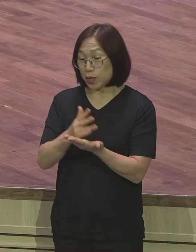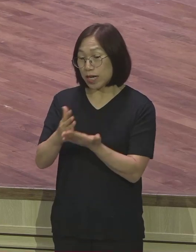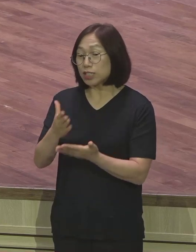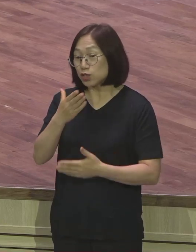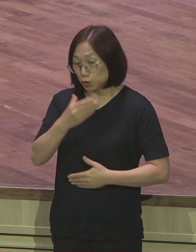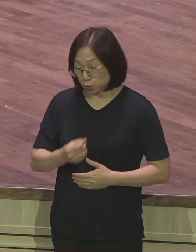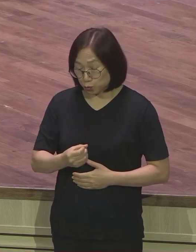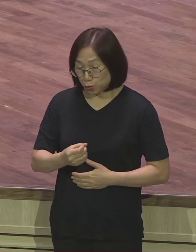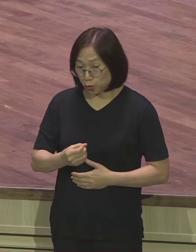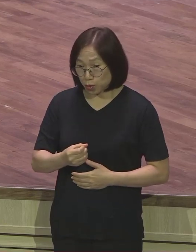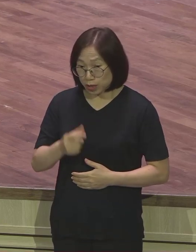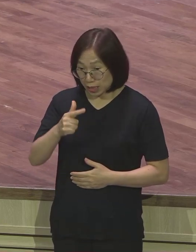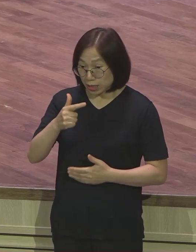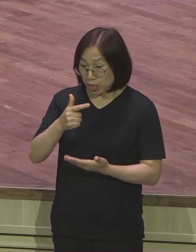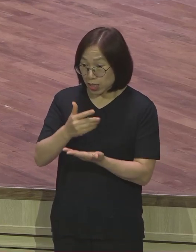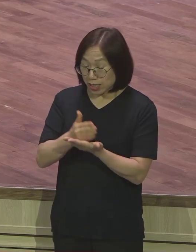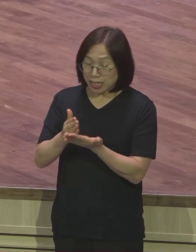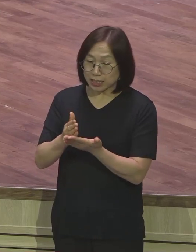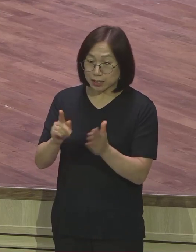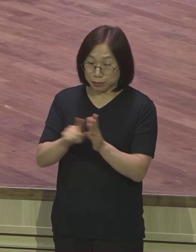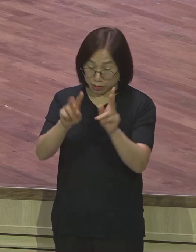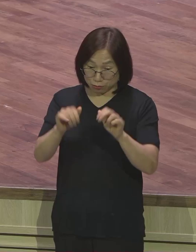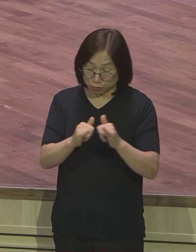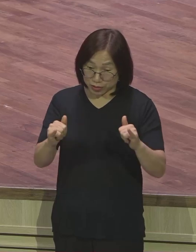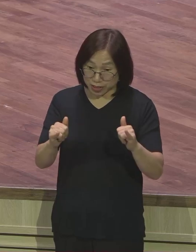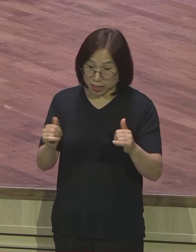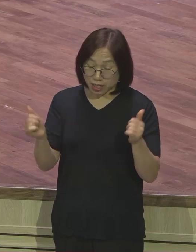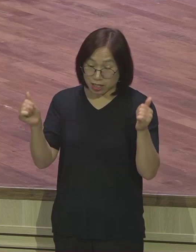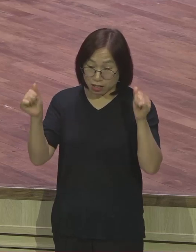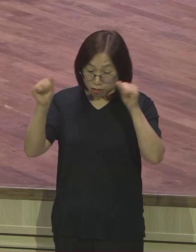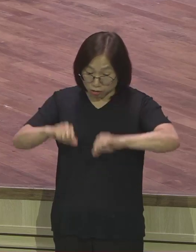그리고 여섯 가지 불신의 상태를 꺾는 권세를 누리는 것을 말합니다